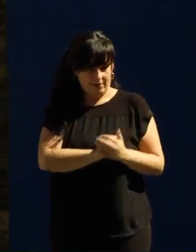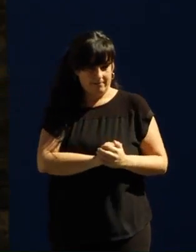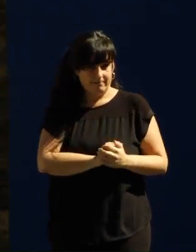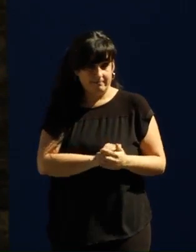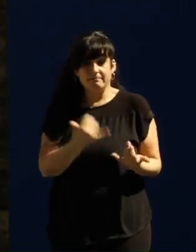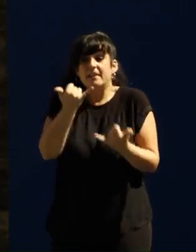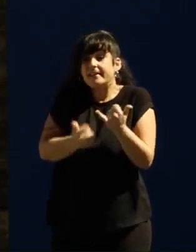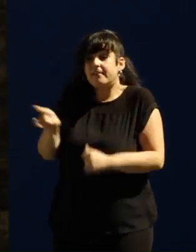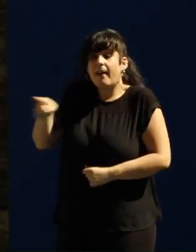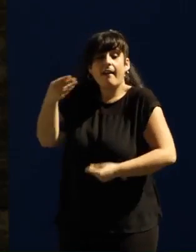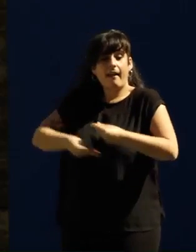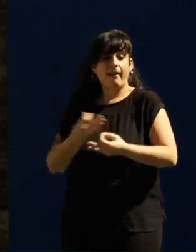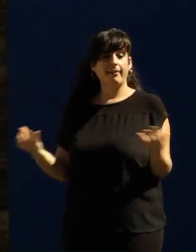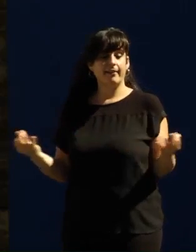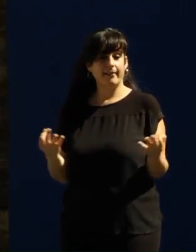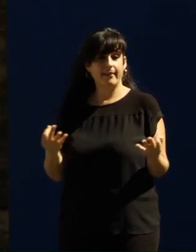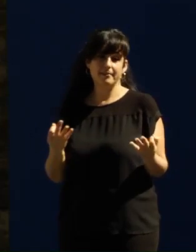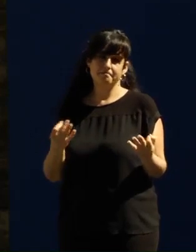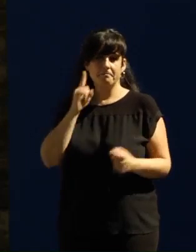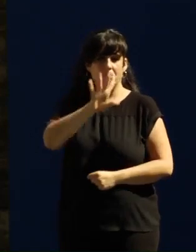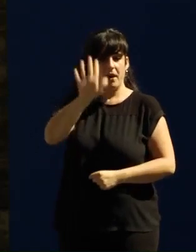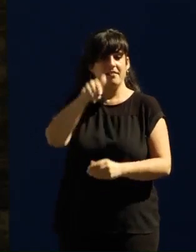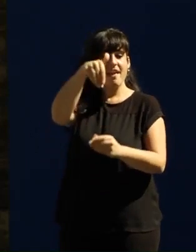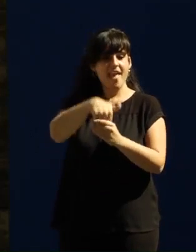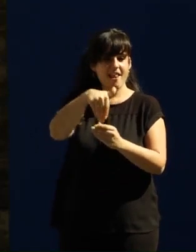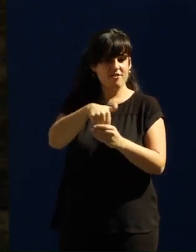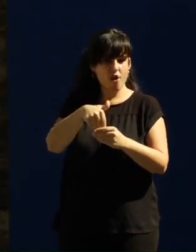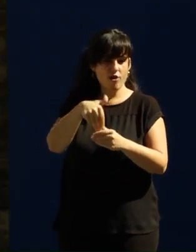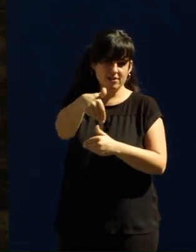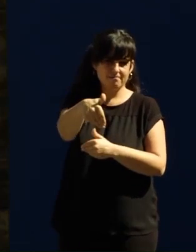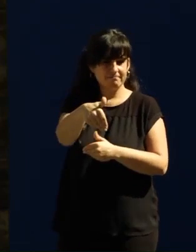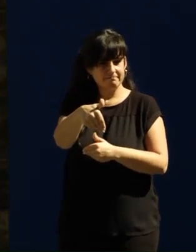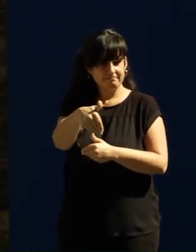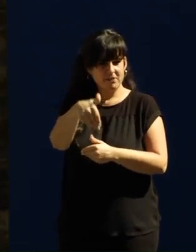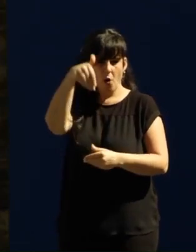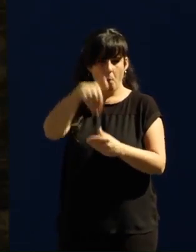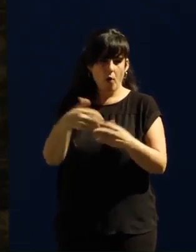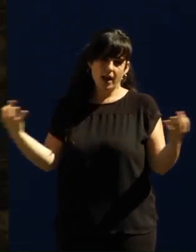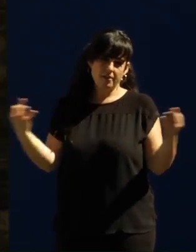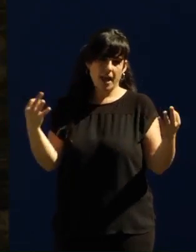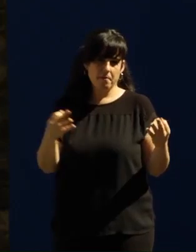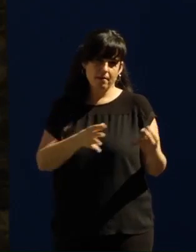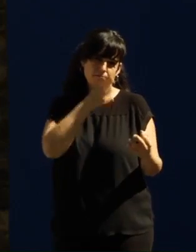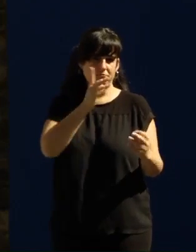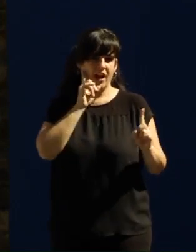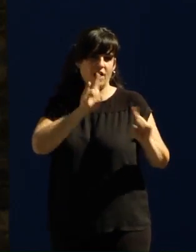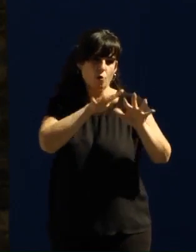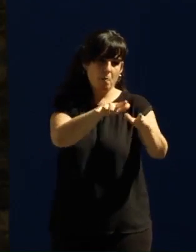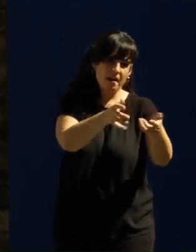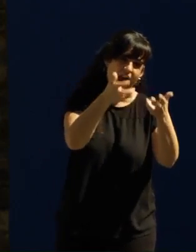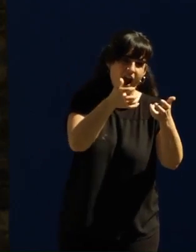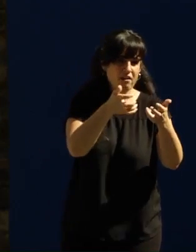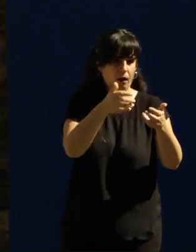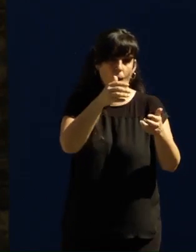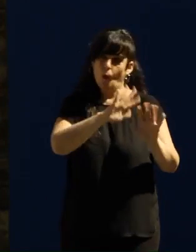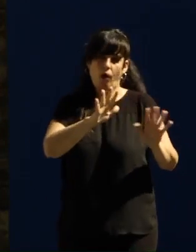prácticamente viene a decir que estas elecciones se tiene que votar para evitar la inestabilidad. Se tiene que votar para evitar el